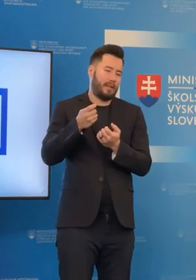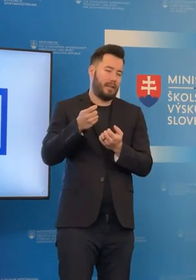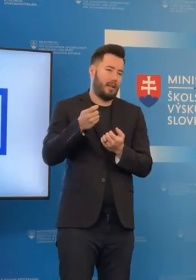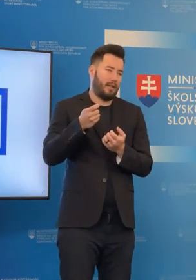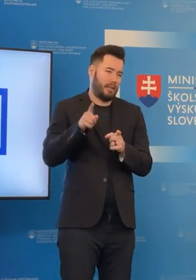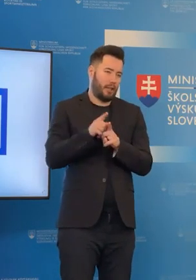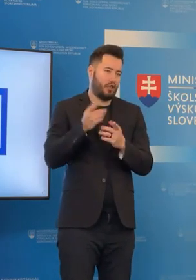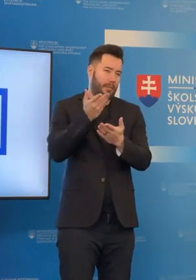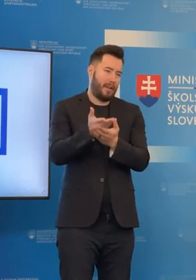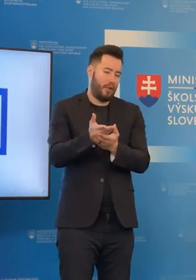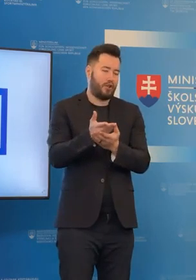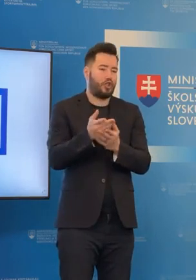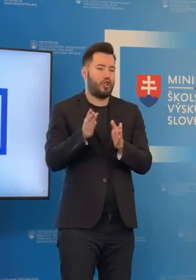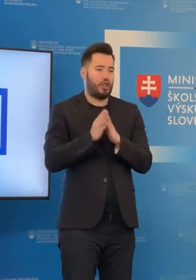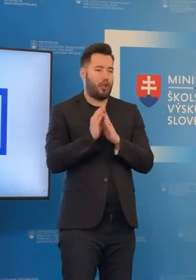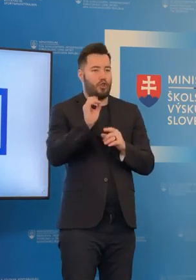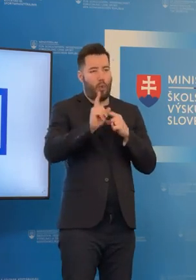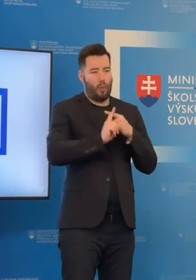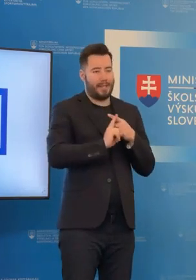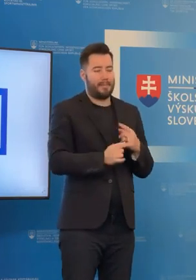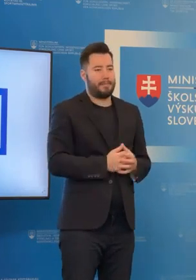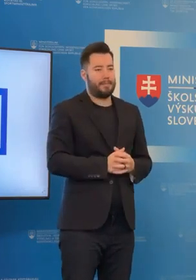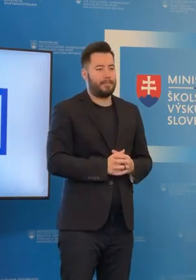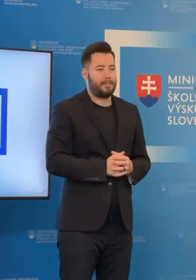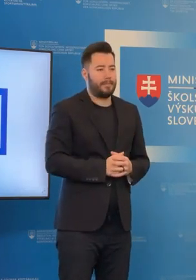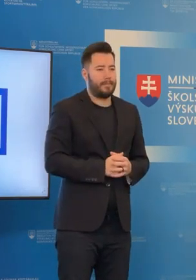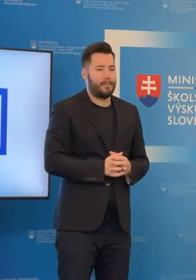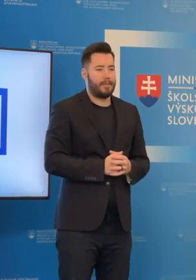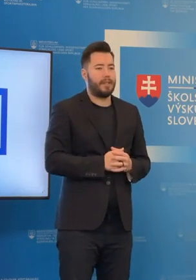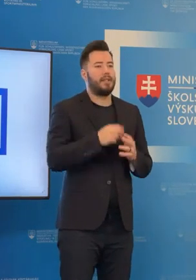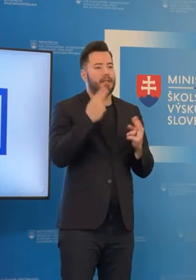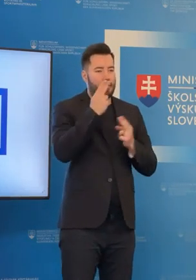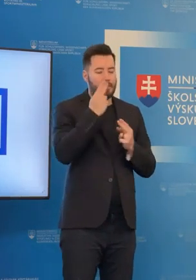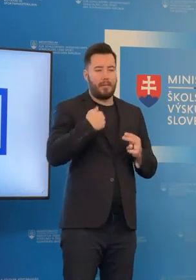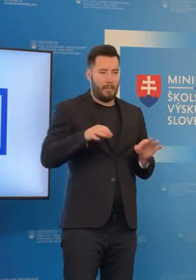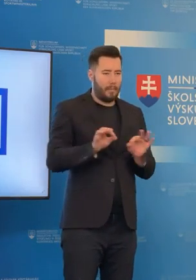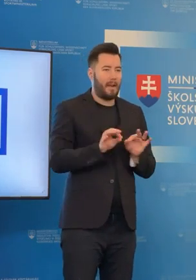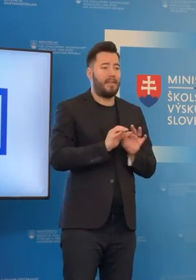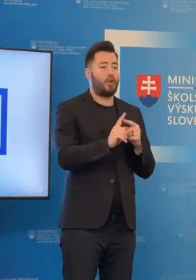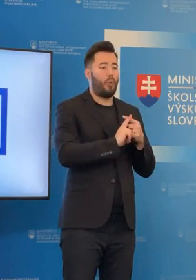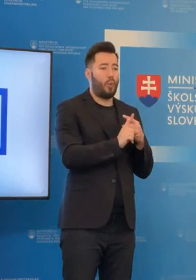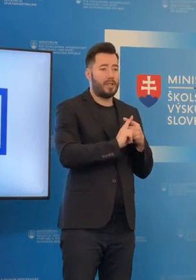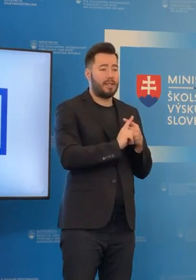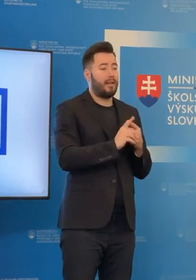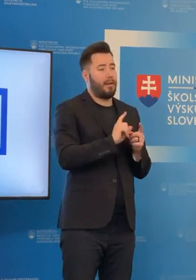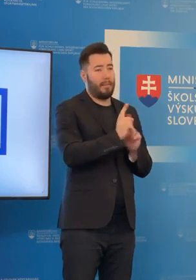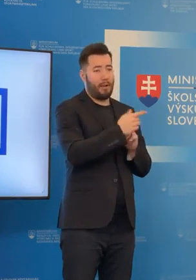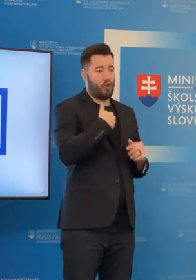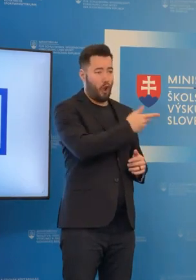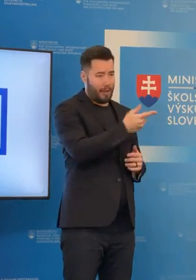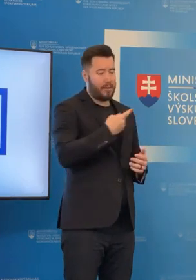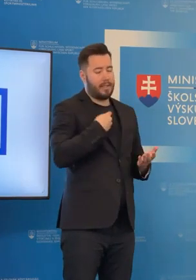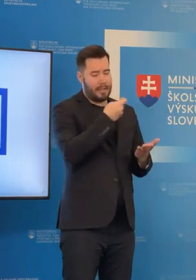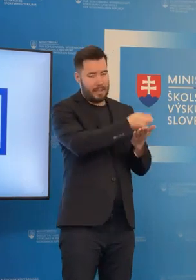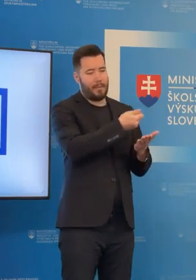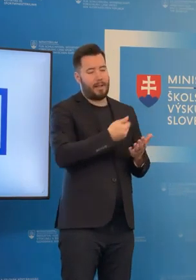Všetky tieto kurzy sme samozrejme pripravení školám finančne vykryť. Tak ako sme deklarovali minulý týždeň,